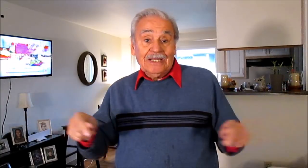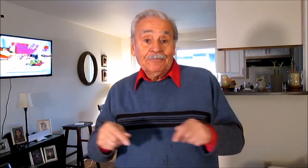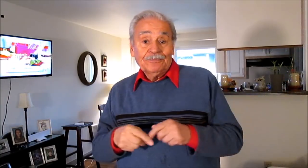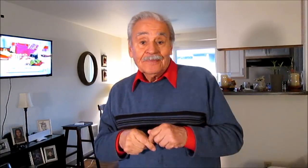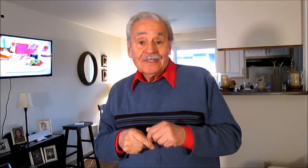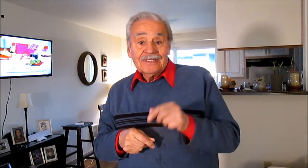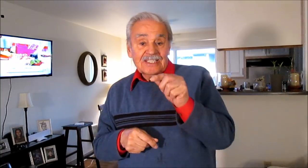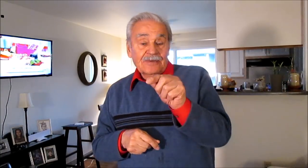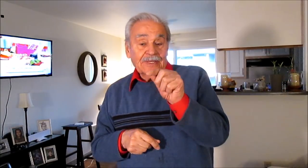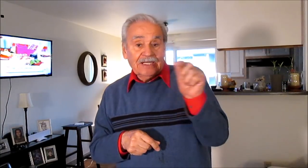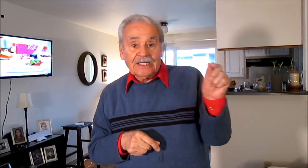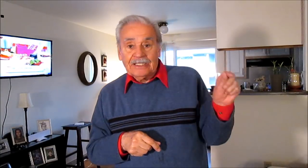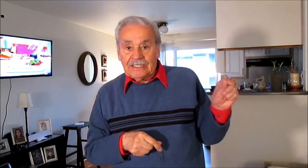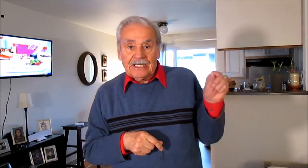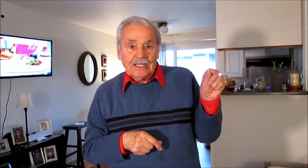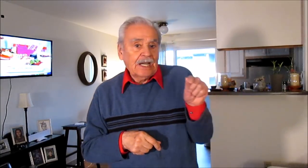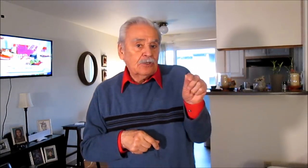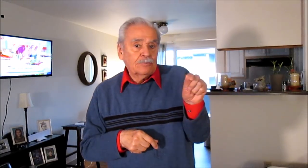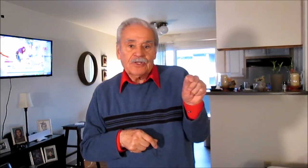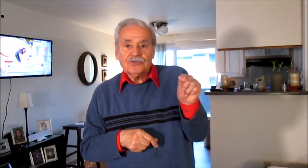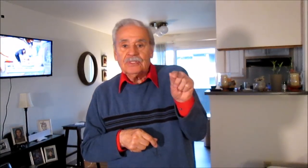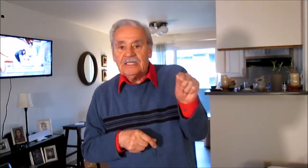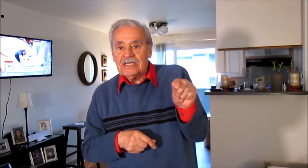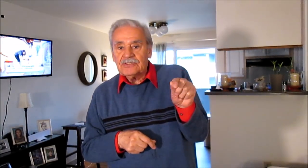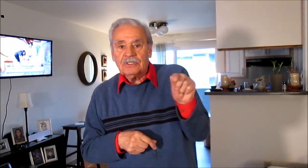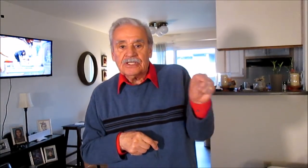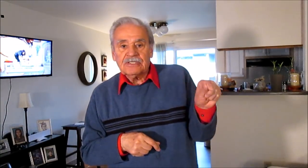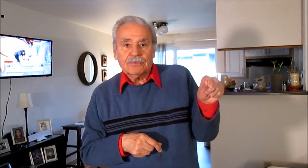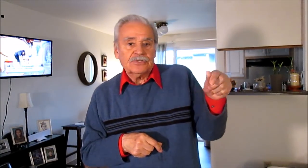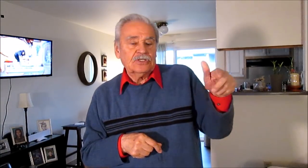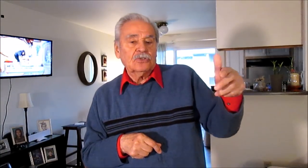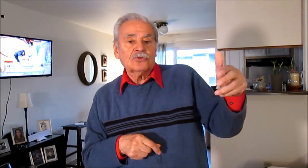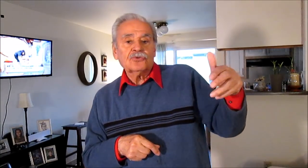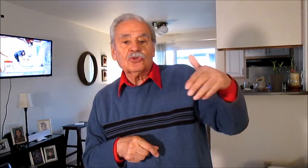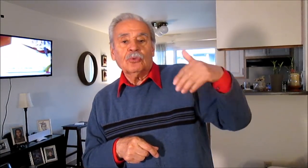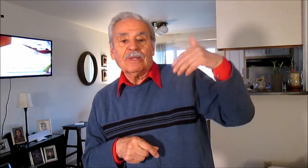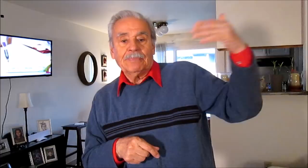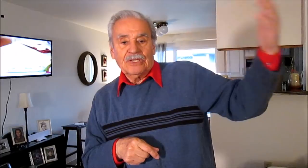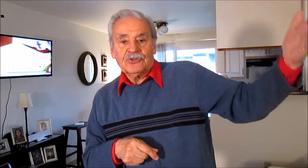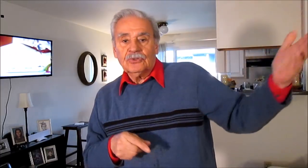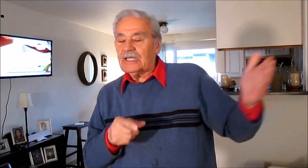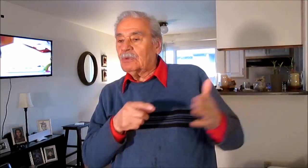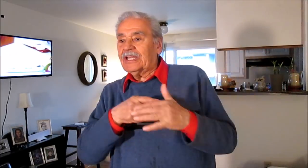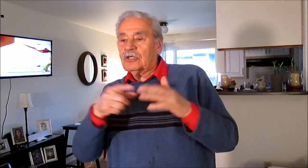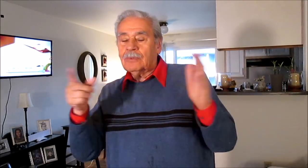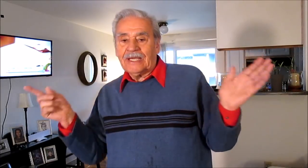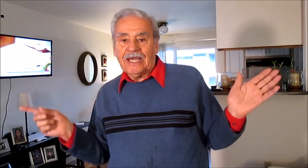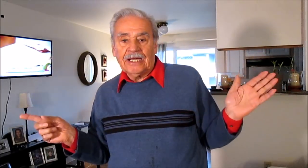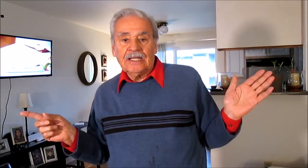ya saben que en la argentina hay un precio del 10 o el 15% sobre precio de cualquier obra que hagan